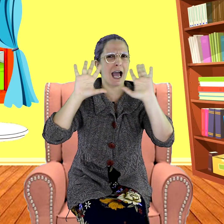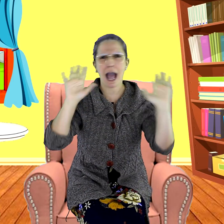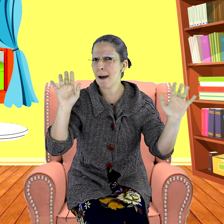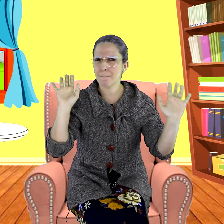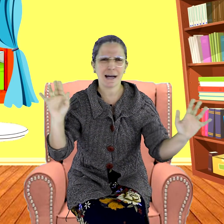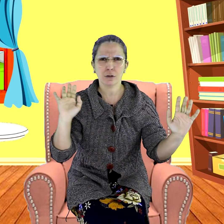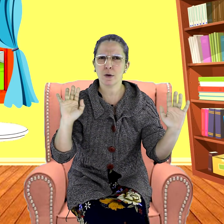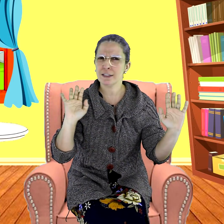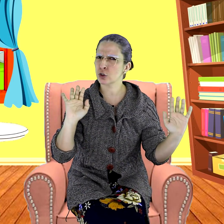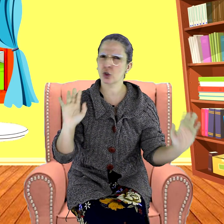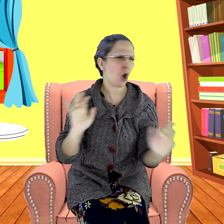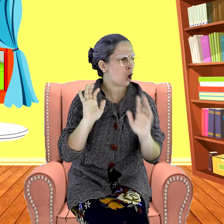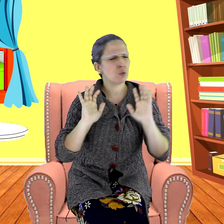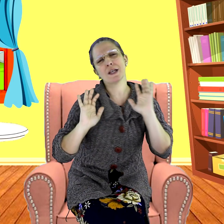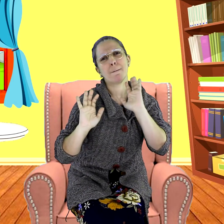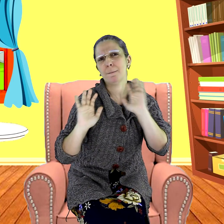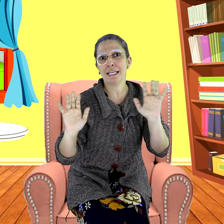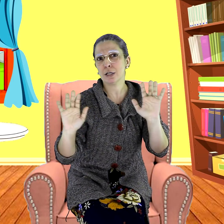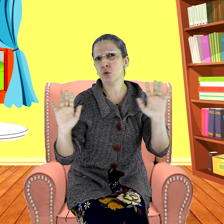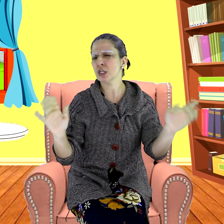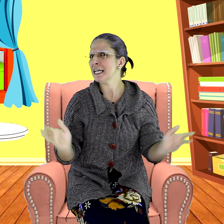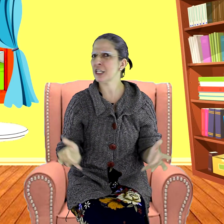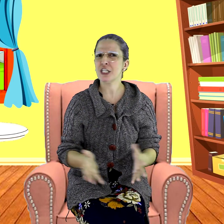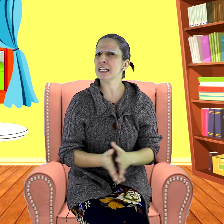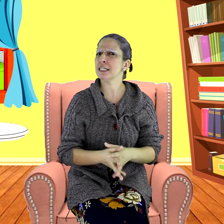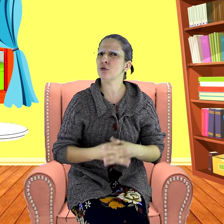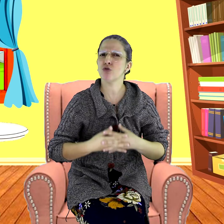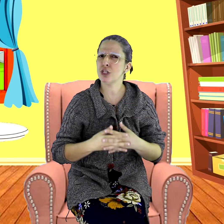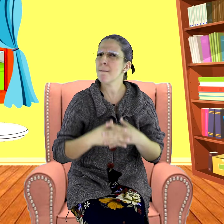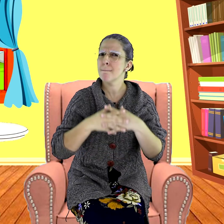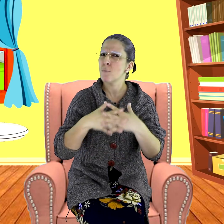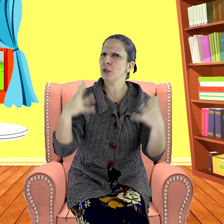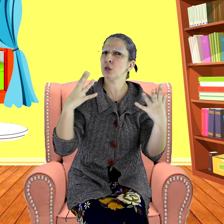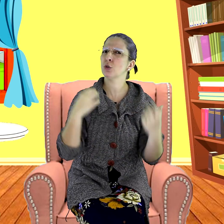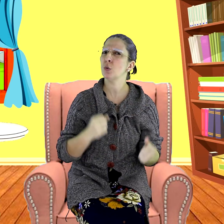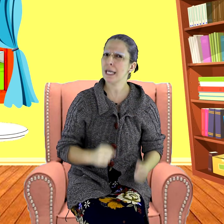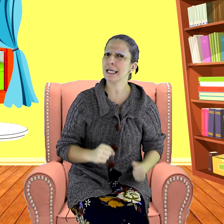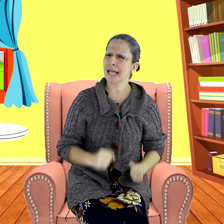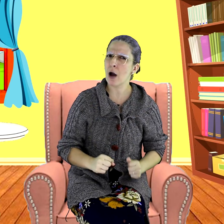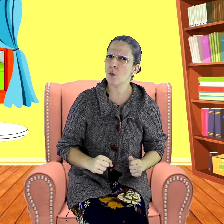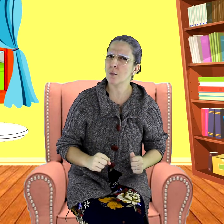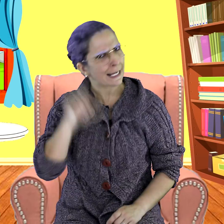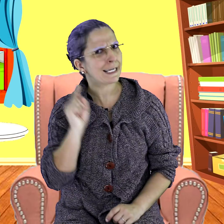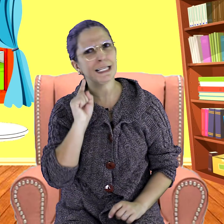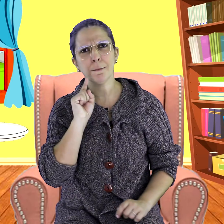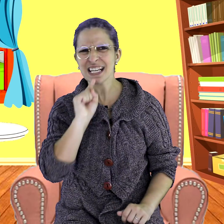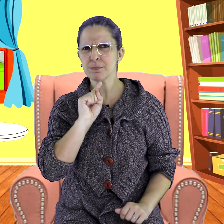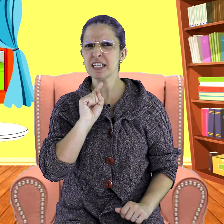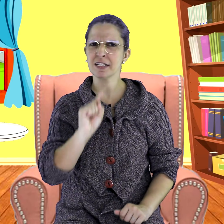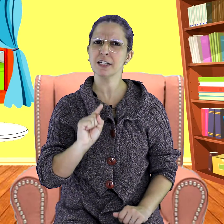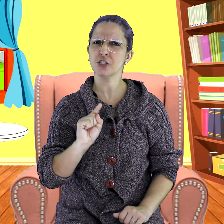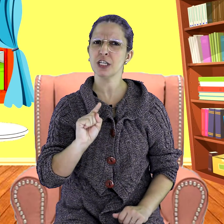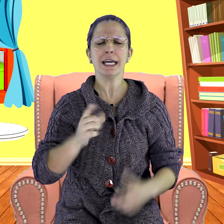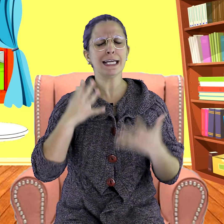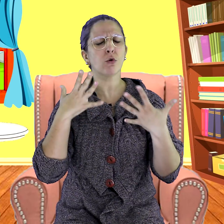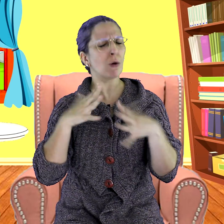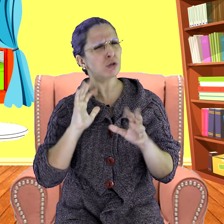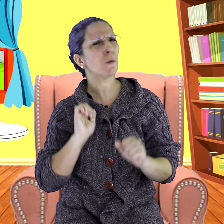amado a escola, os amigos e tinha sido um dia muito legal. Naquele mesmo instante, enquanto